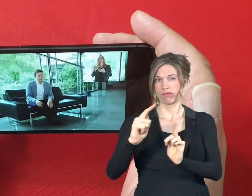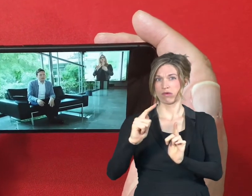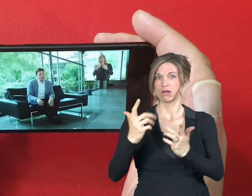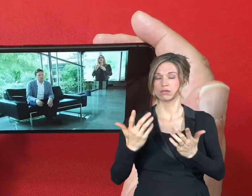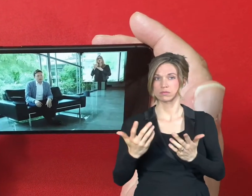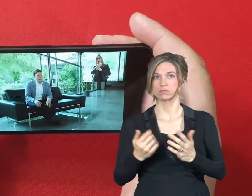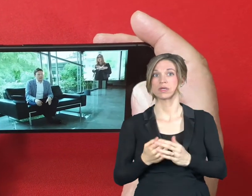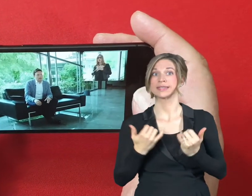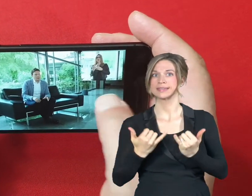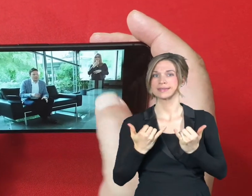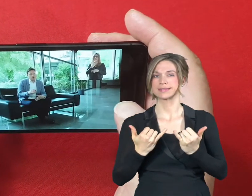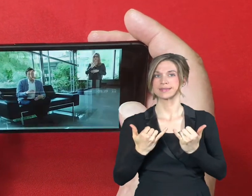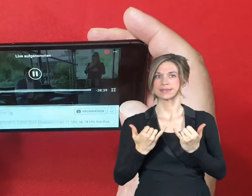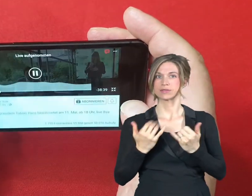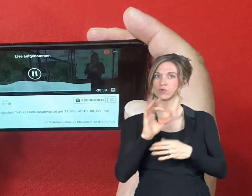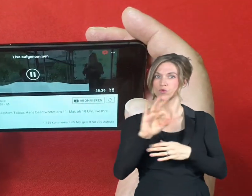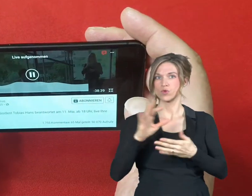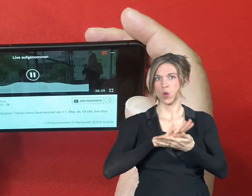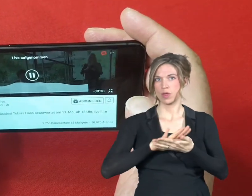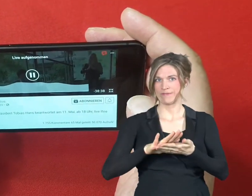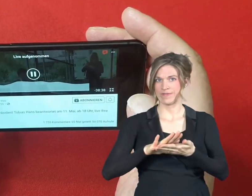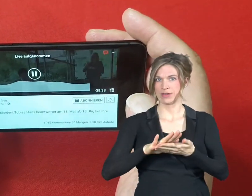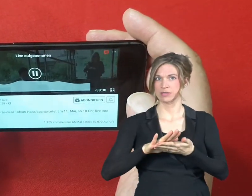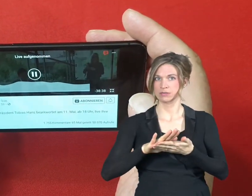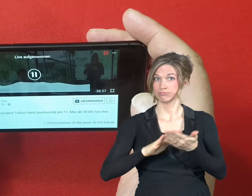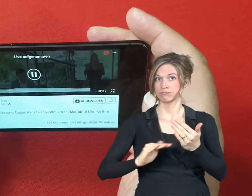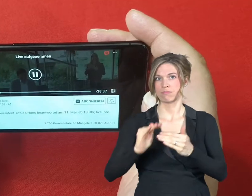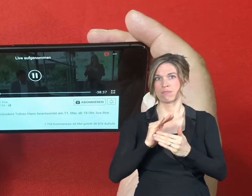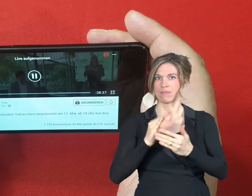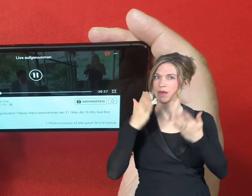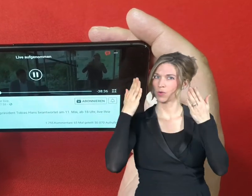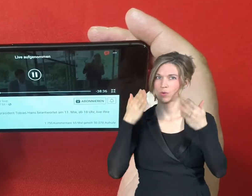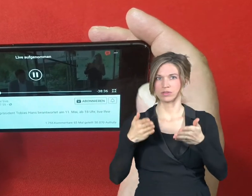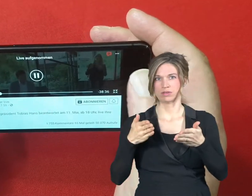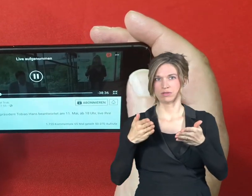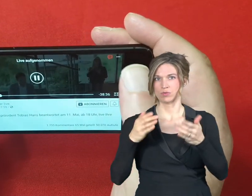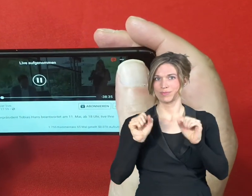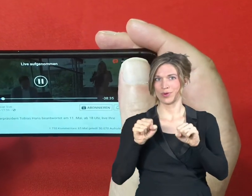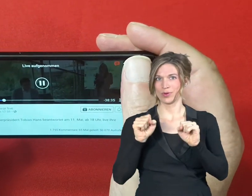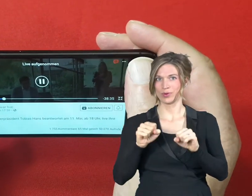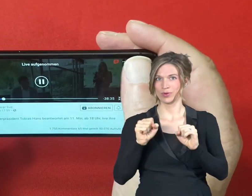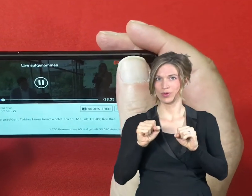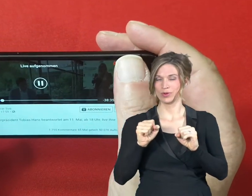ist es auch einfacher, sich zu konzentrieren auf die einzelnen